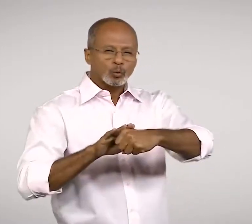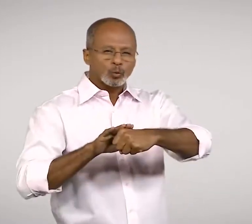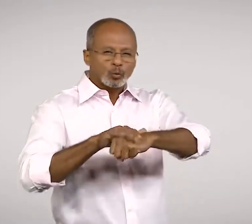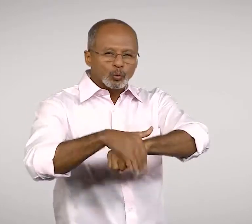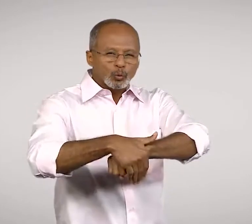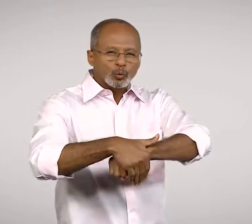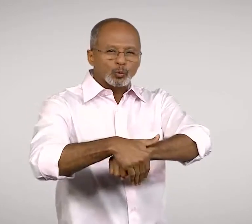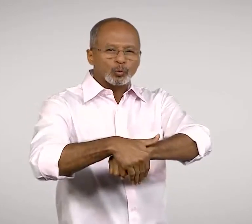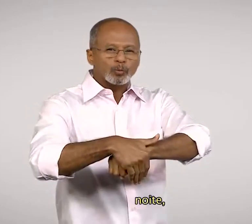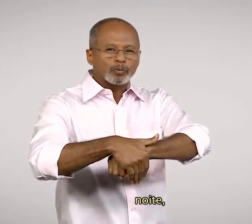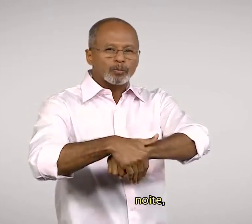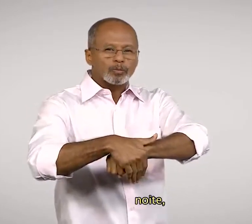Noite